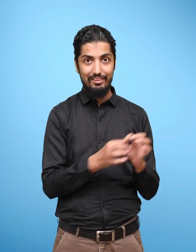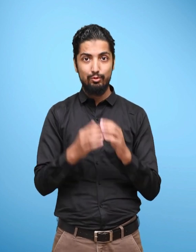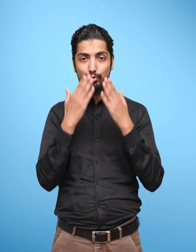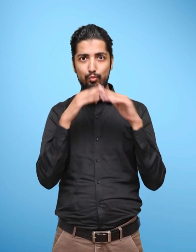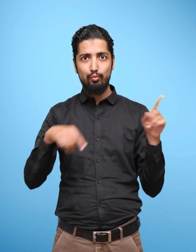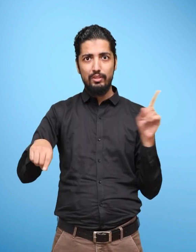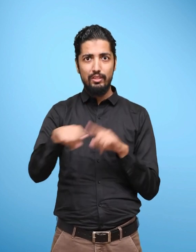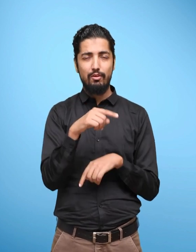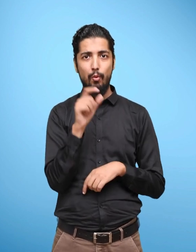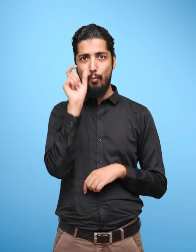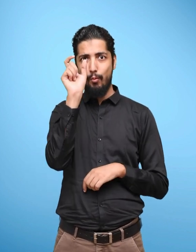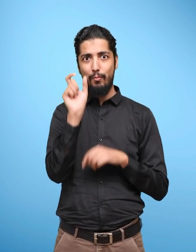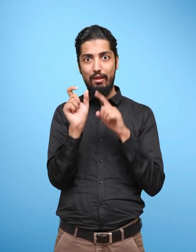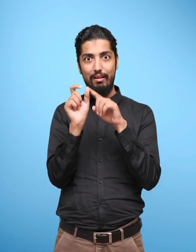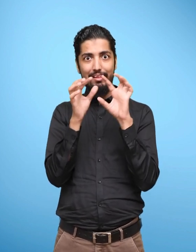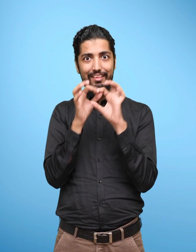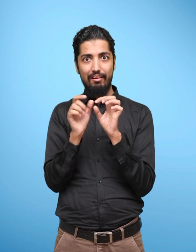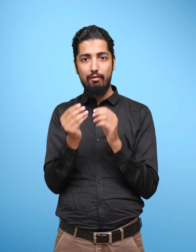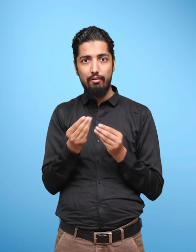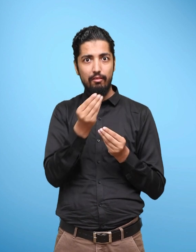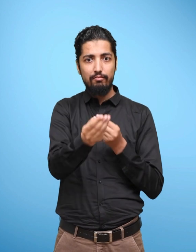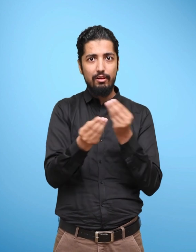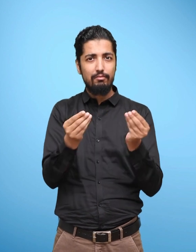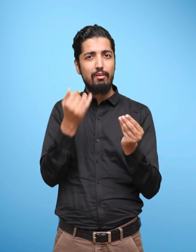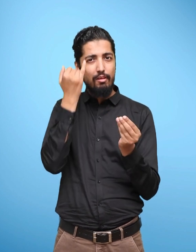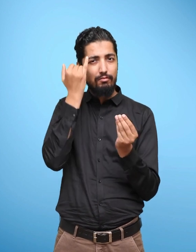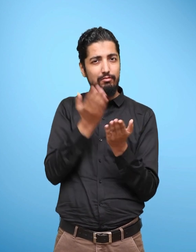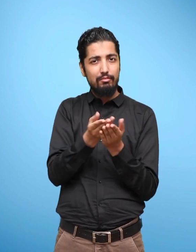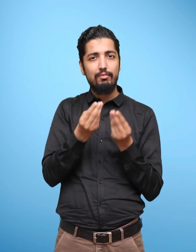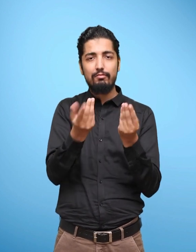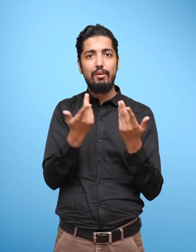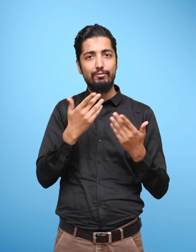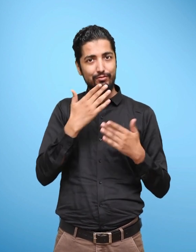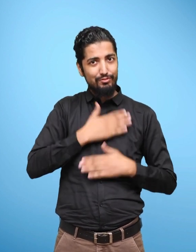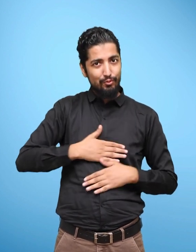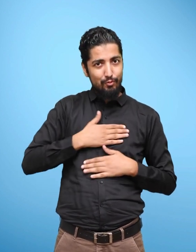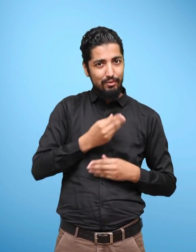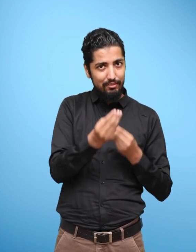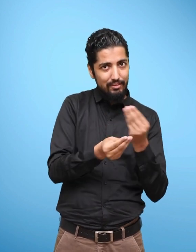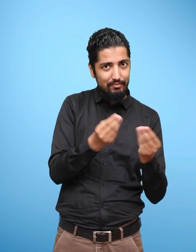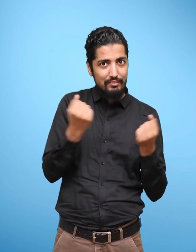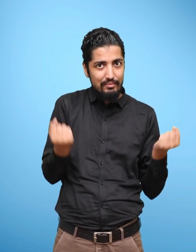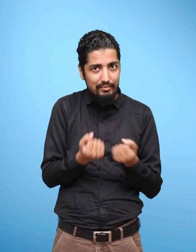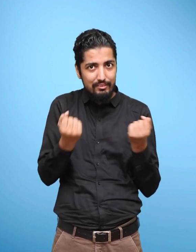Most importantly, children are encouraged to have fun and play with words.